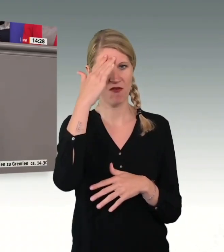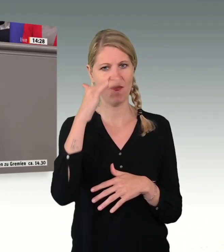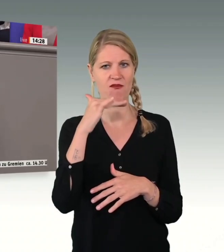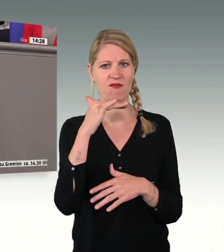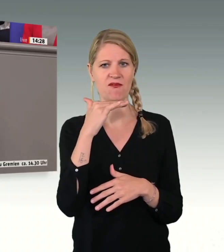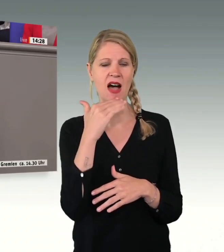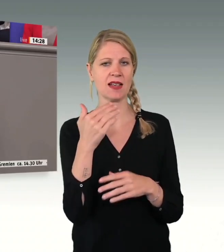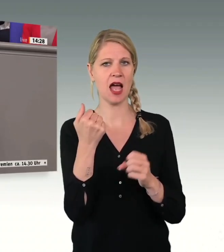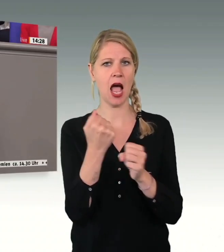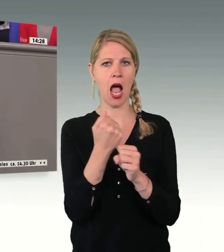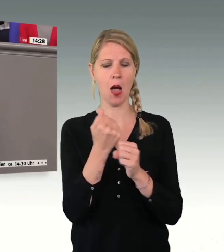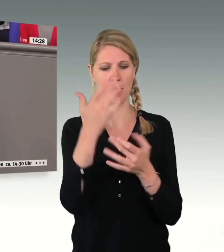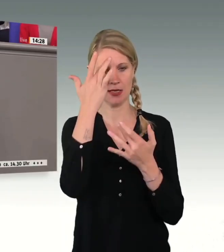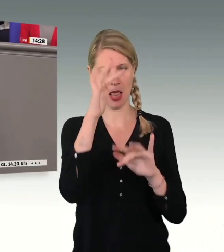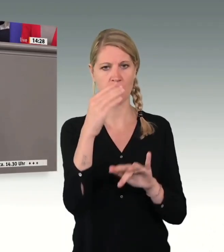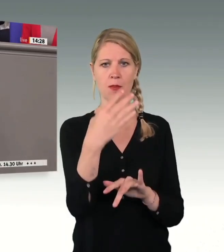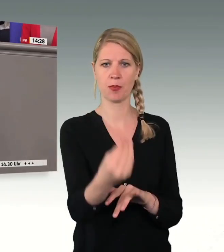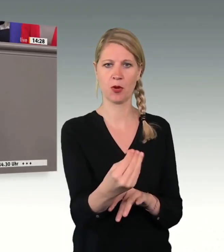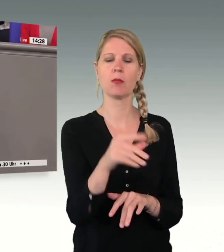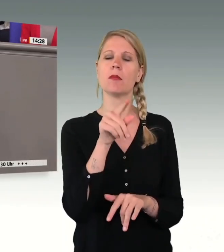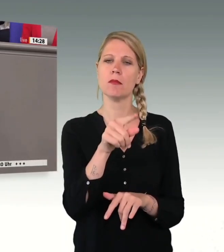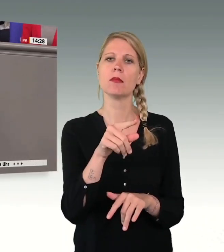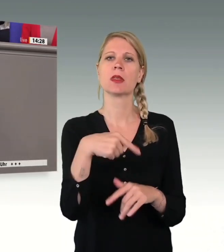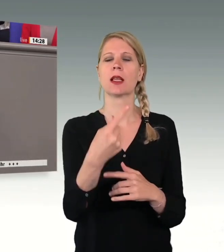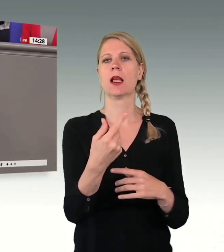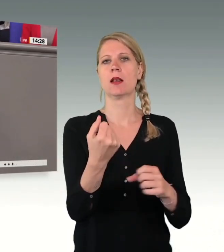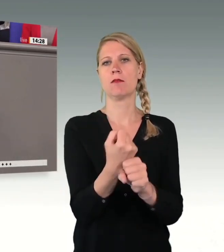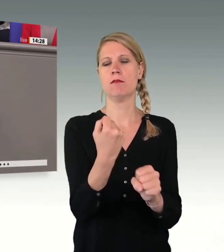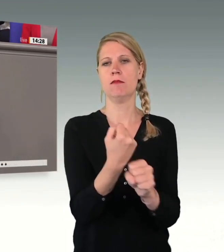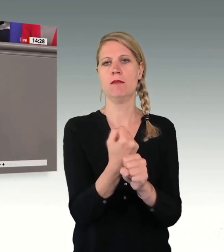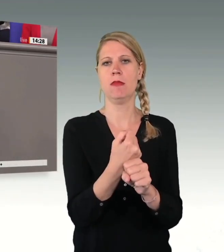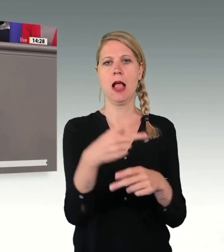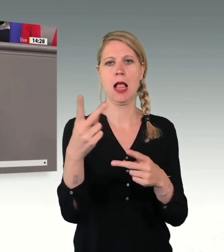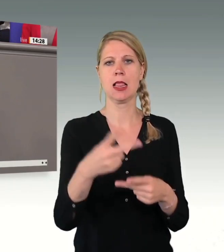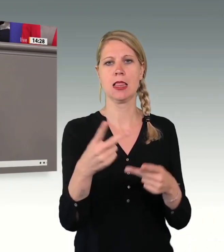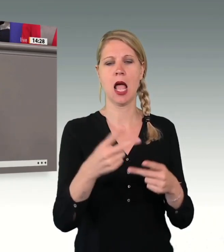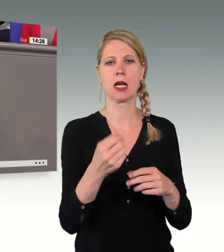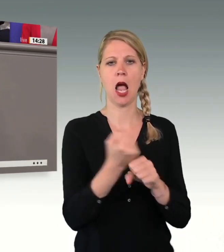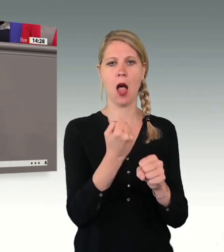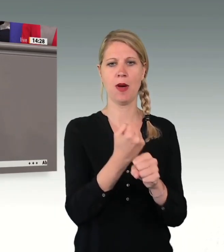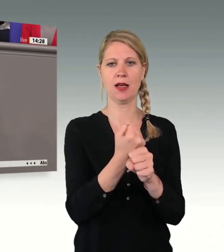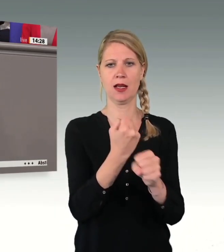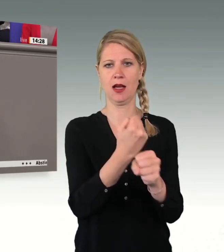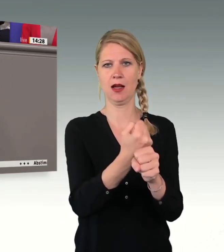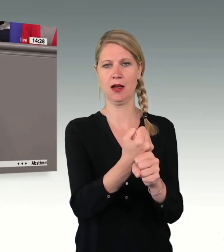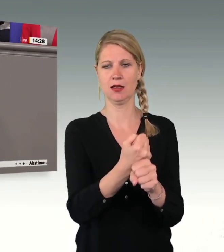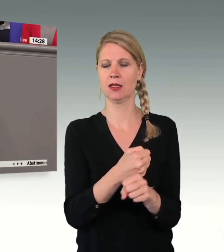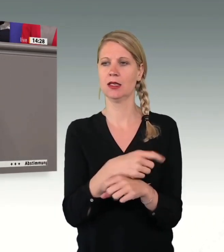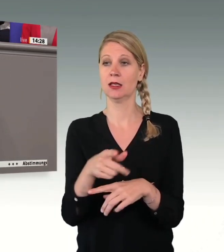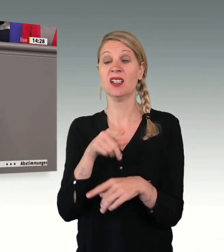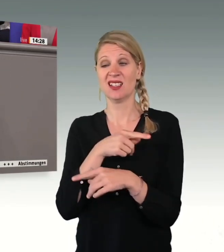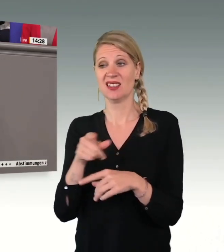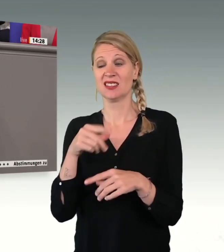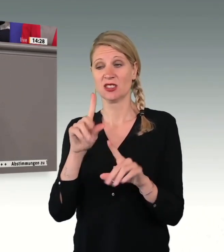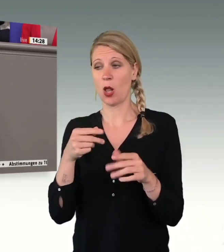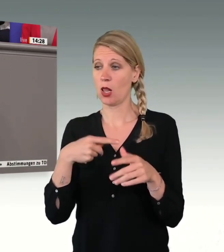fand er innerhalb eines Monats einen Job als Lagerarbeiter. Dank des ehrenamtlichen Einsatzes vieler Menschen in Neukölln, ich sage hier nochmal Danke dafür,